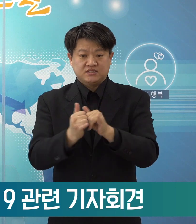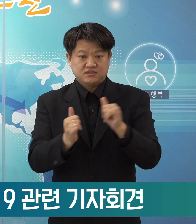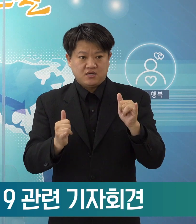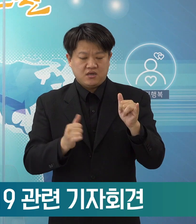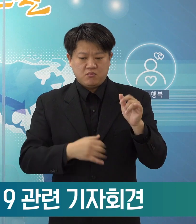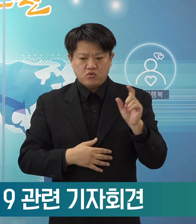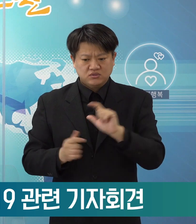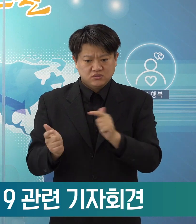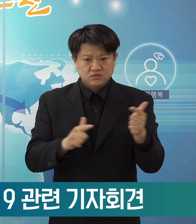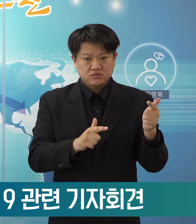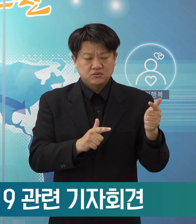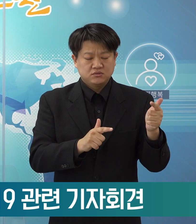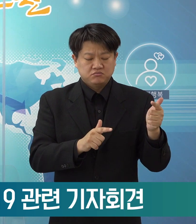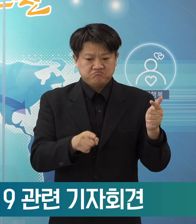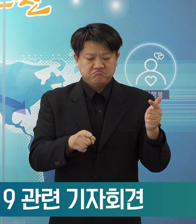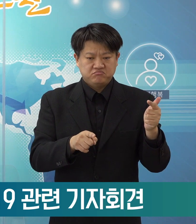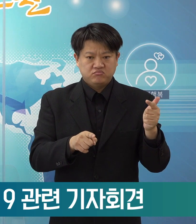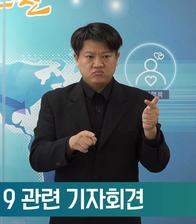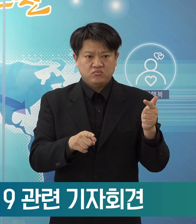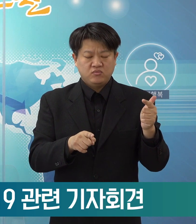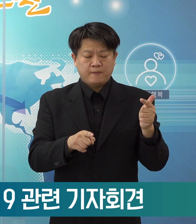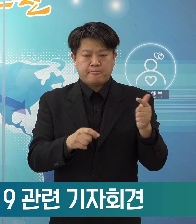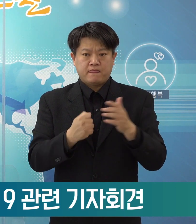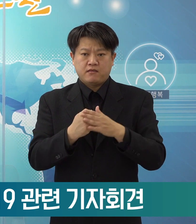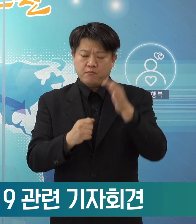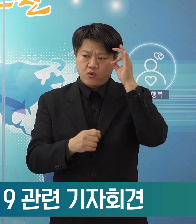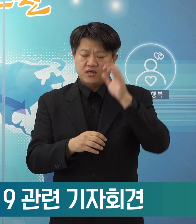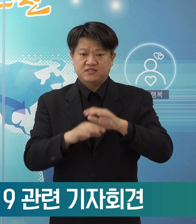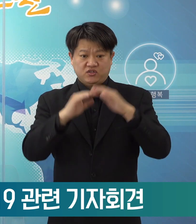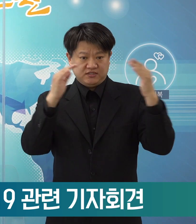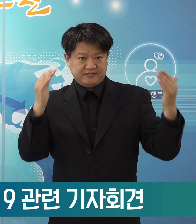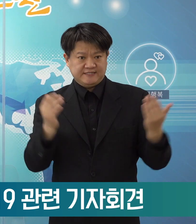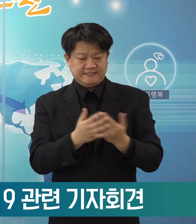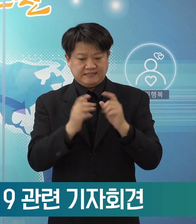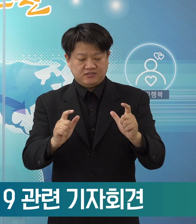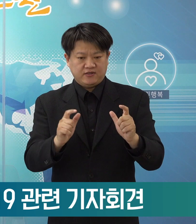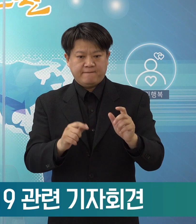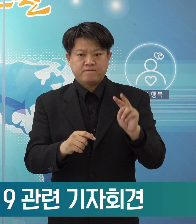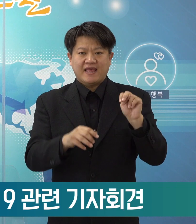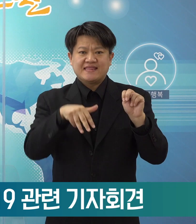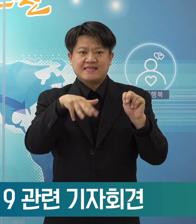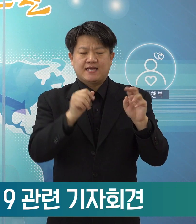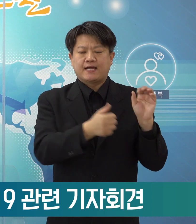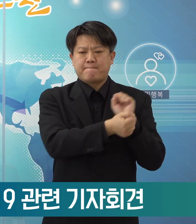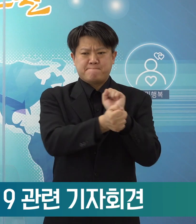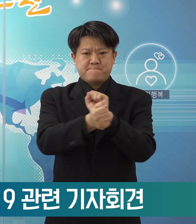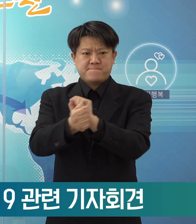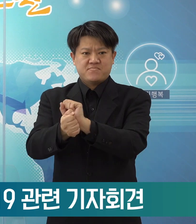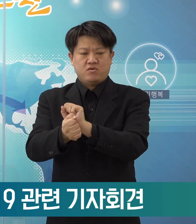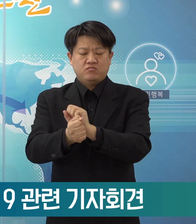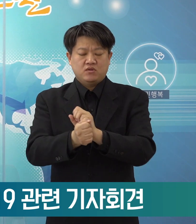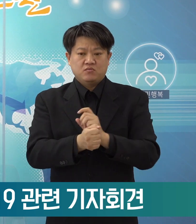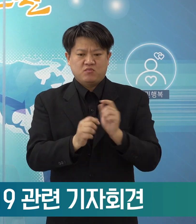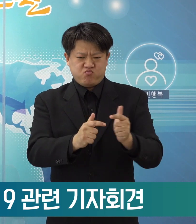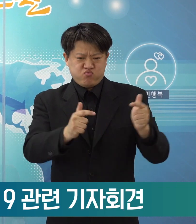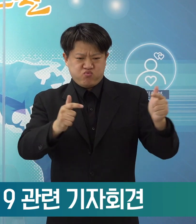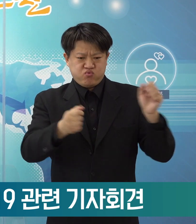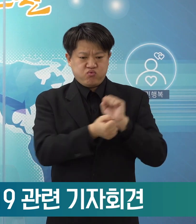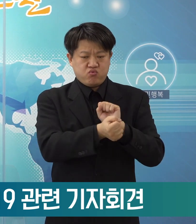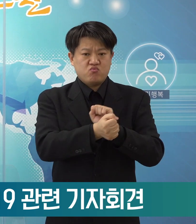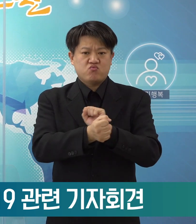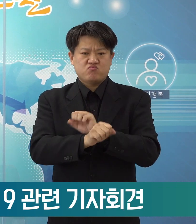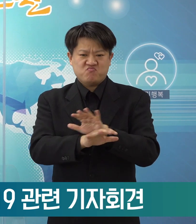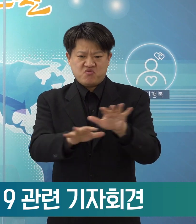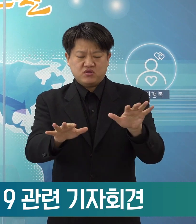등으로 인해서 또한 포항 전역에 N차 감염이 광범위하게 퍼져 있다고